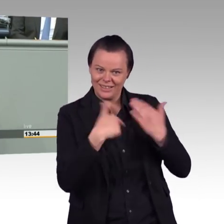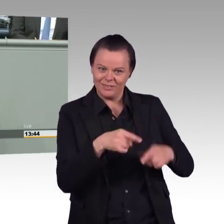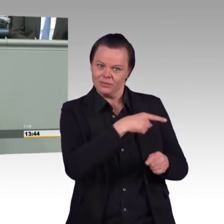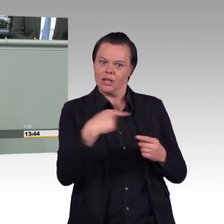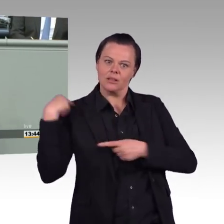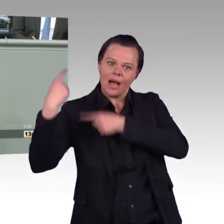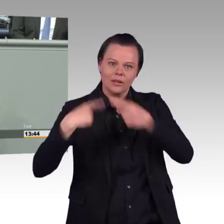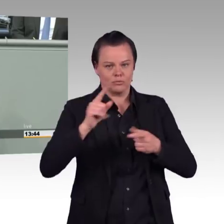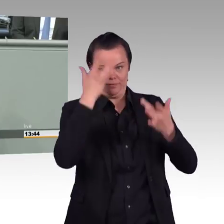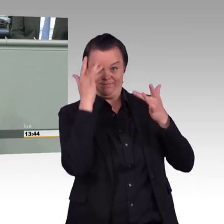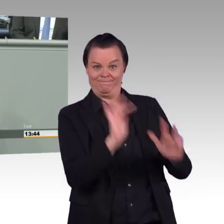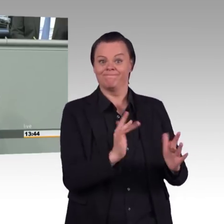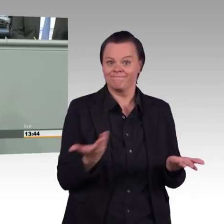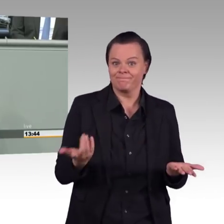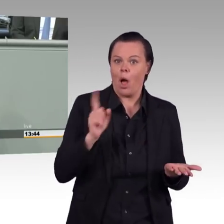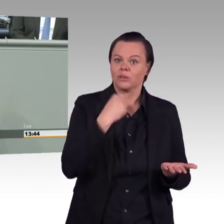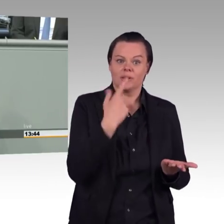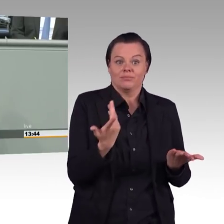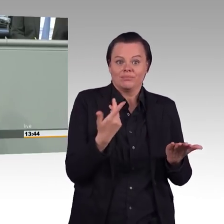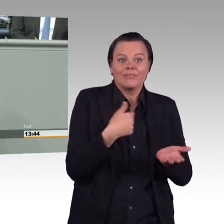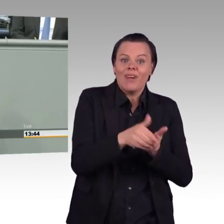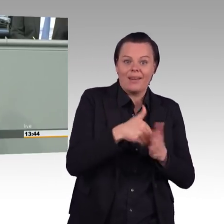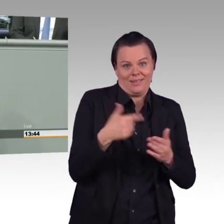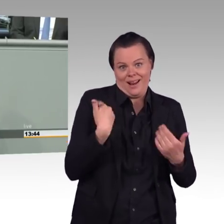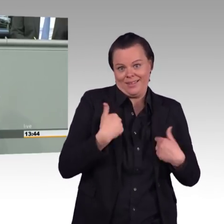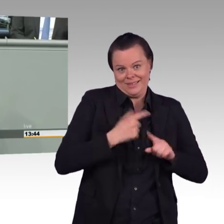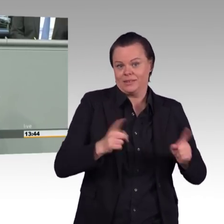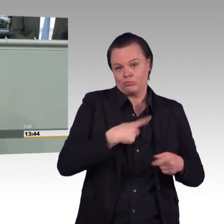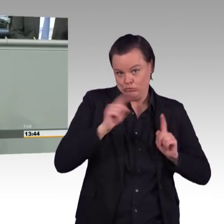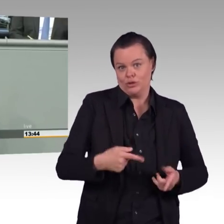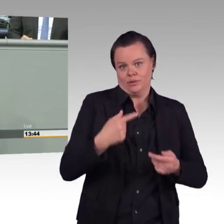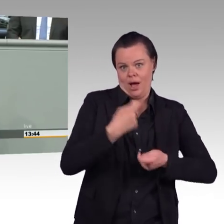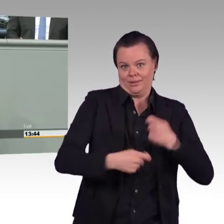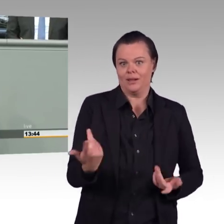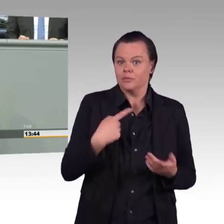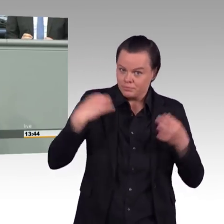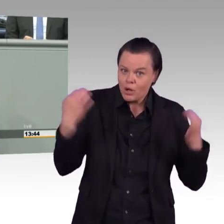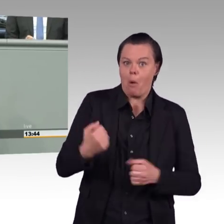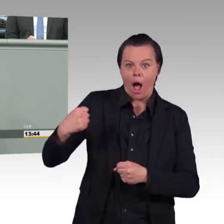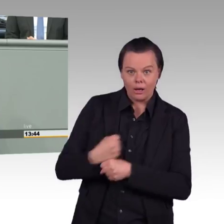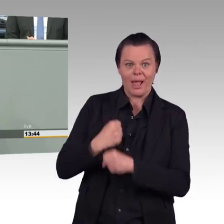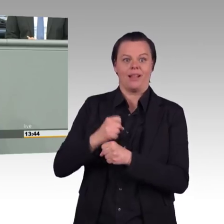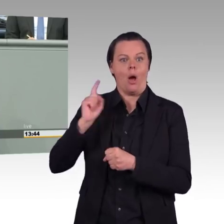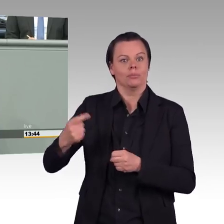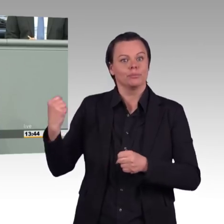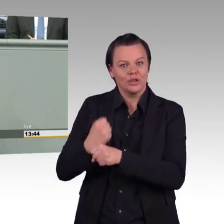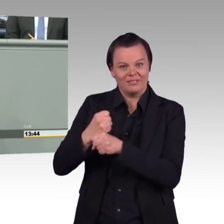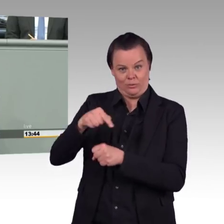enthalten. Und wir hoffen sehr, dass wir gemeinsam weiterhin auf die Straße gehen werden, dass wir weiterhin Fridays for Future und all die anderen